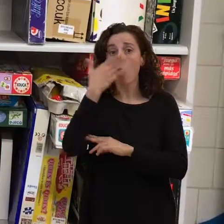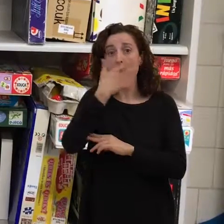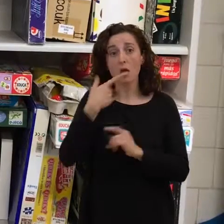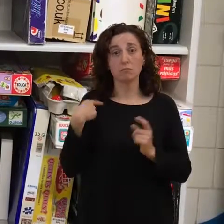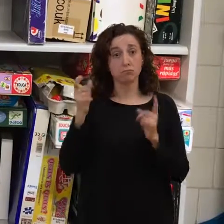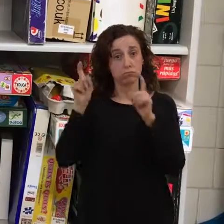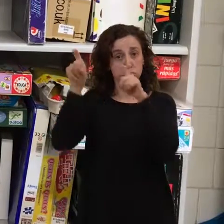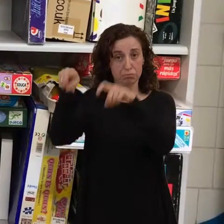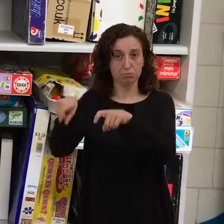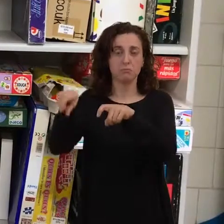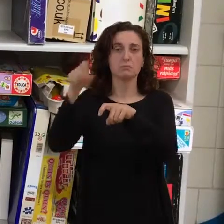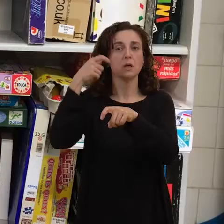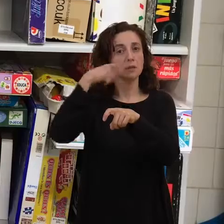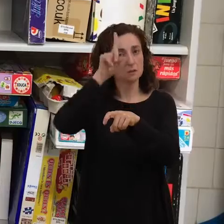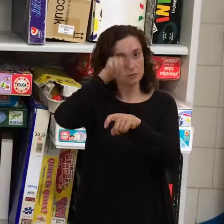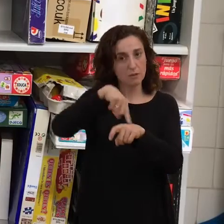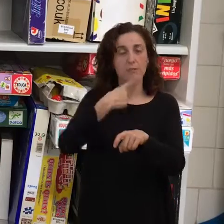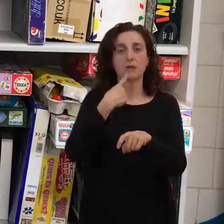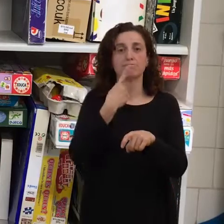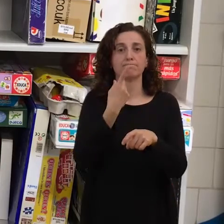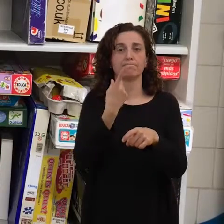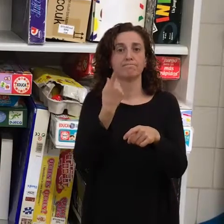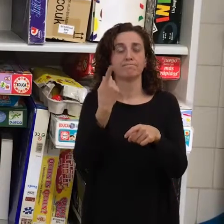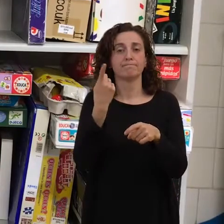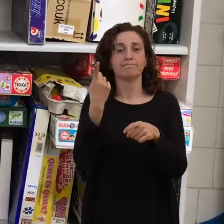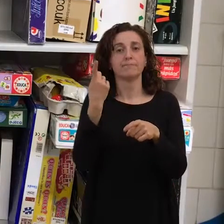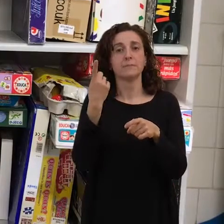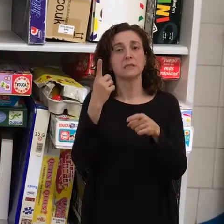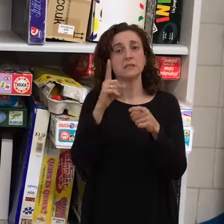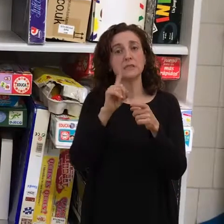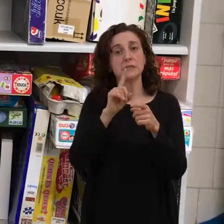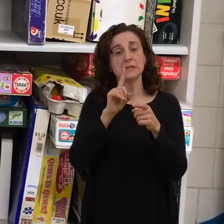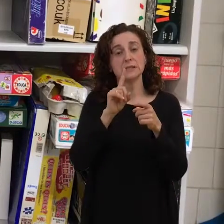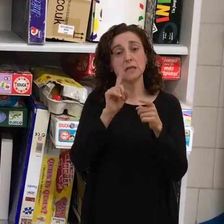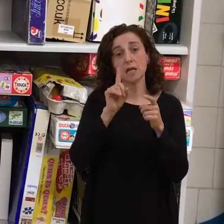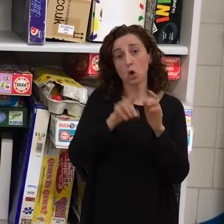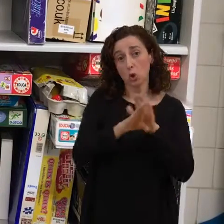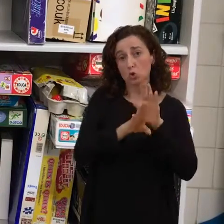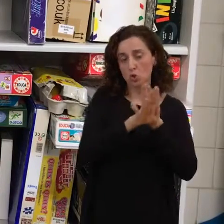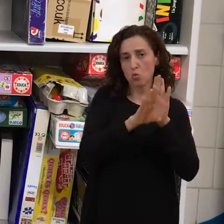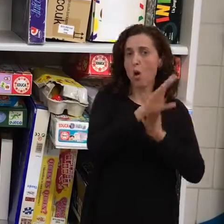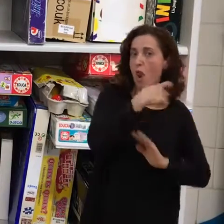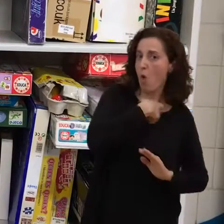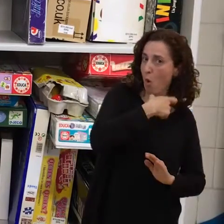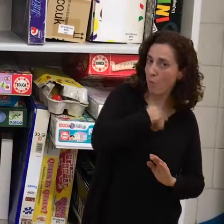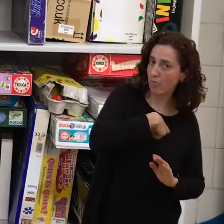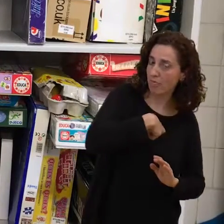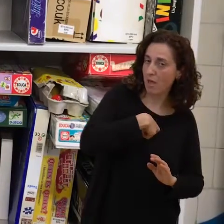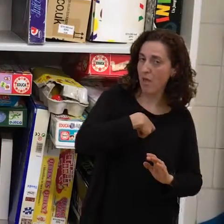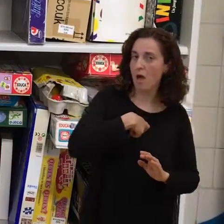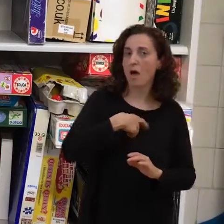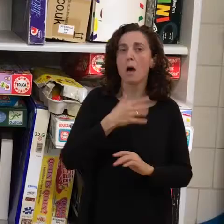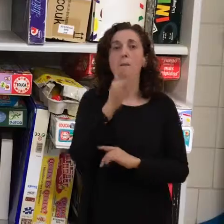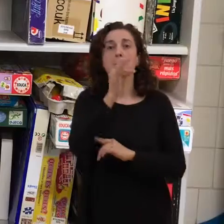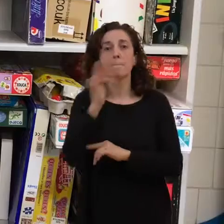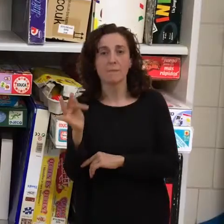siguen las sesiones de logopedia y aparte también